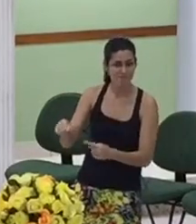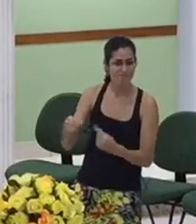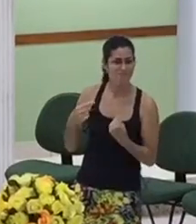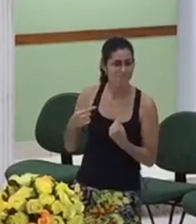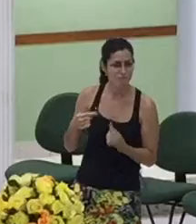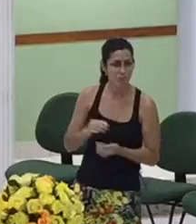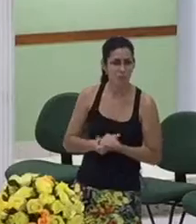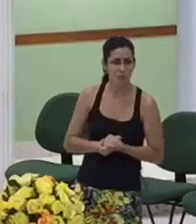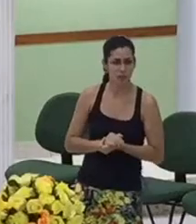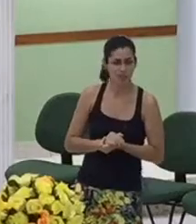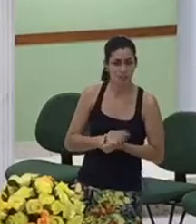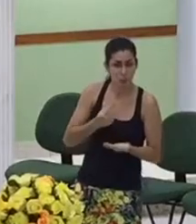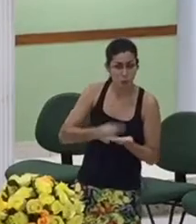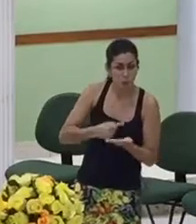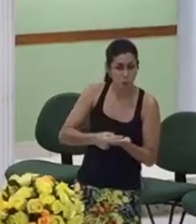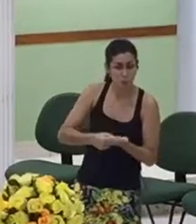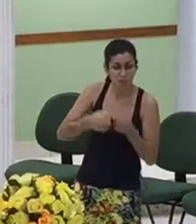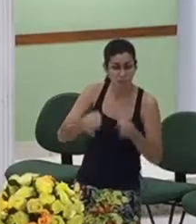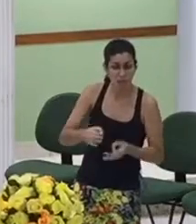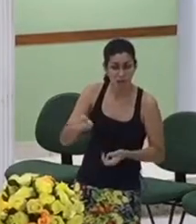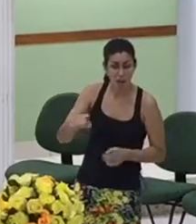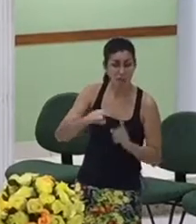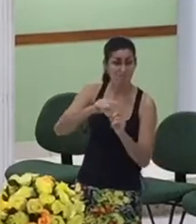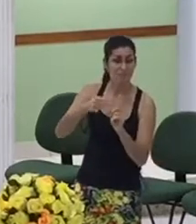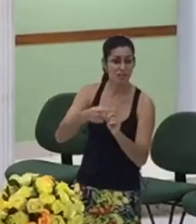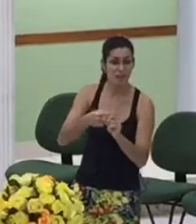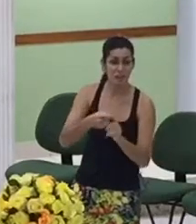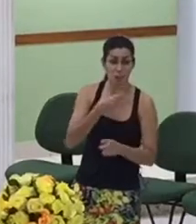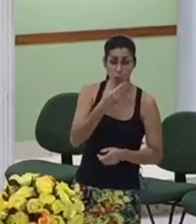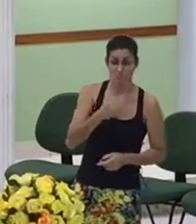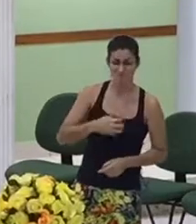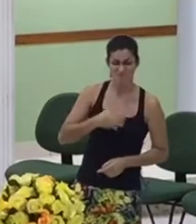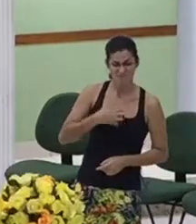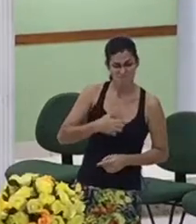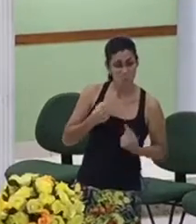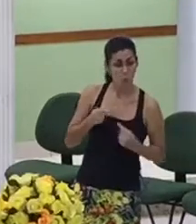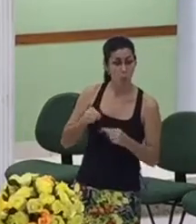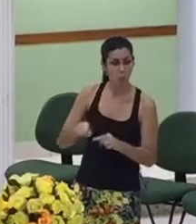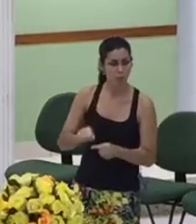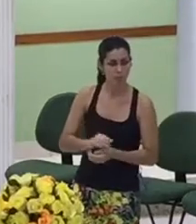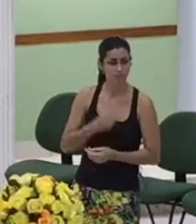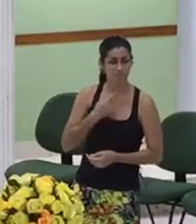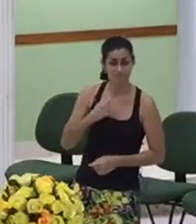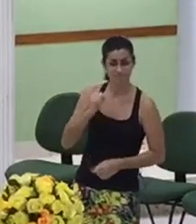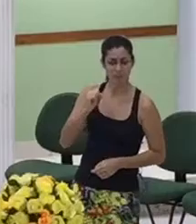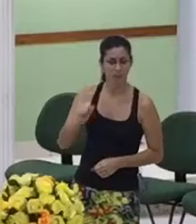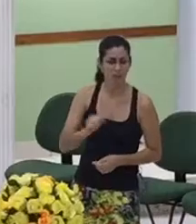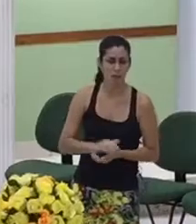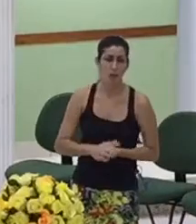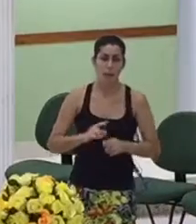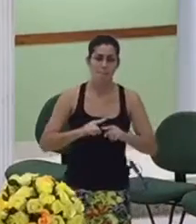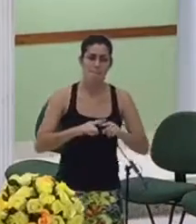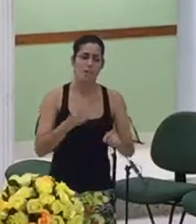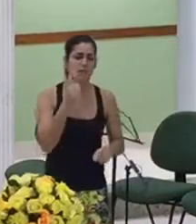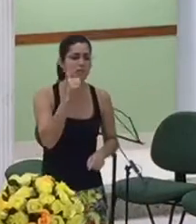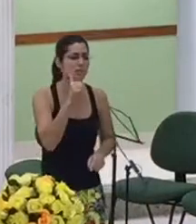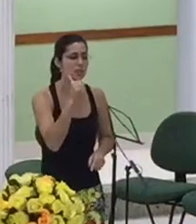descoberta nos diz o livro de Gênesis que judá disse o seguinte judá reconheceu